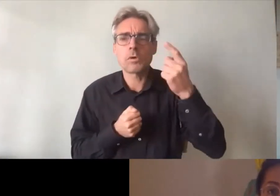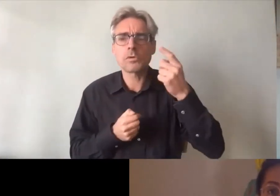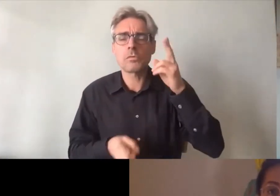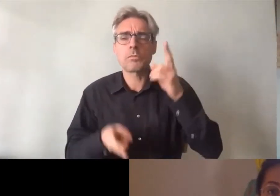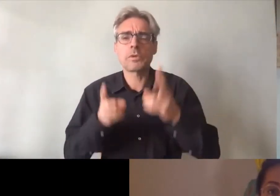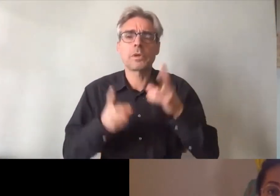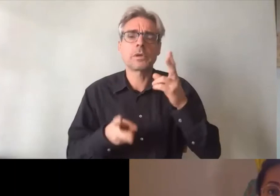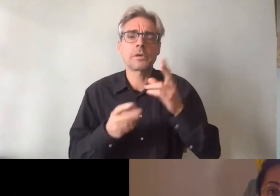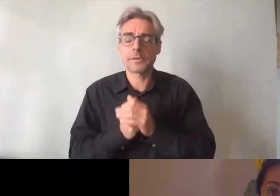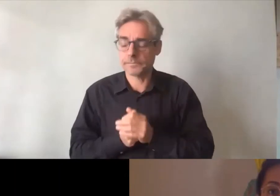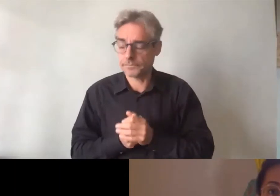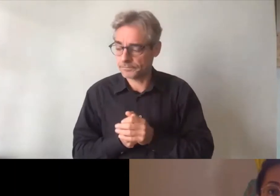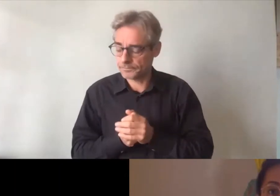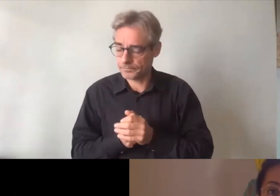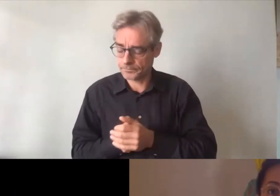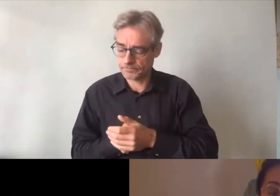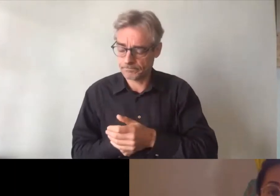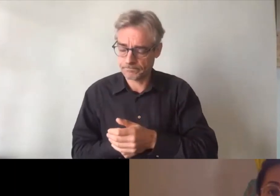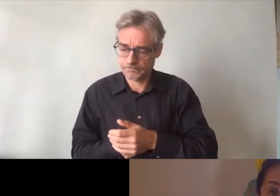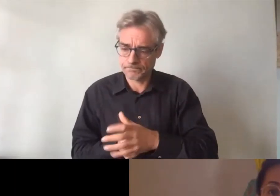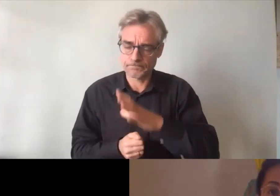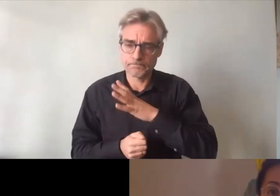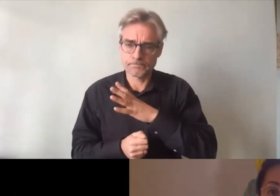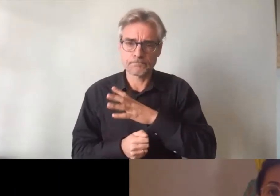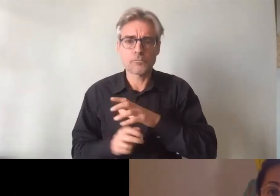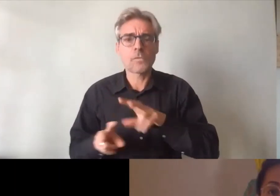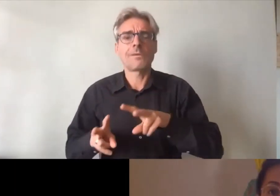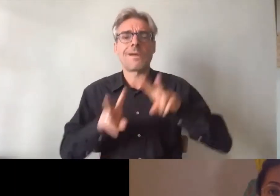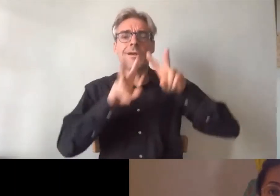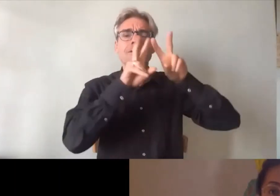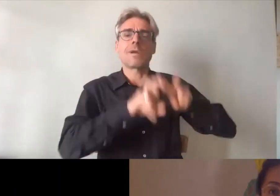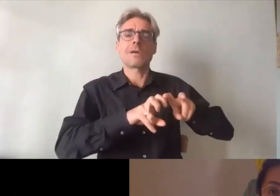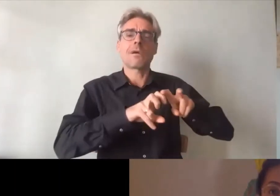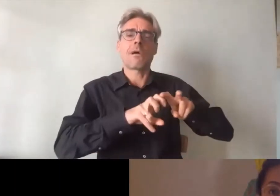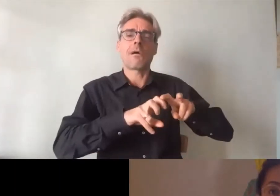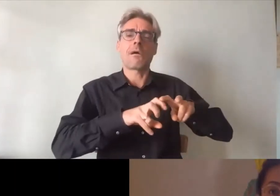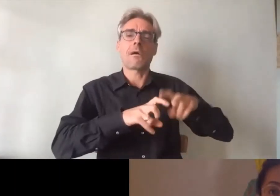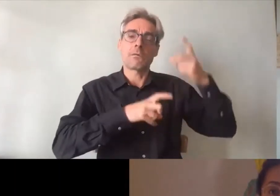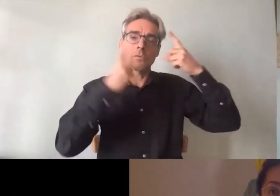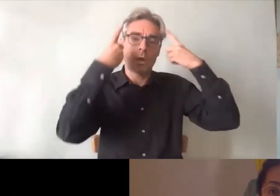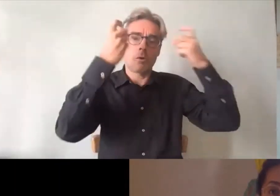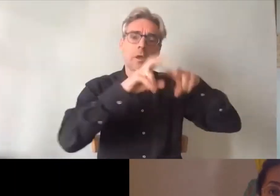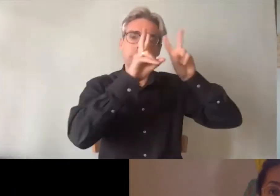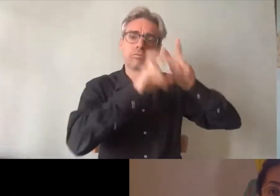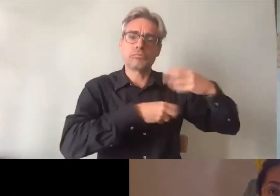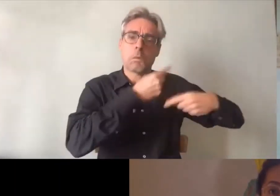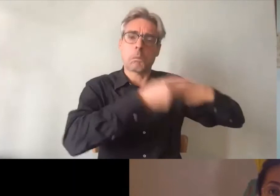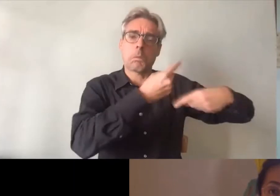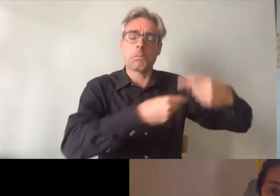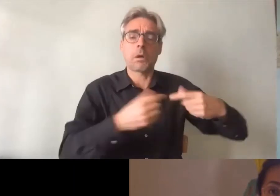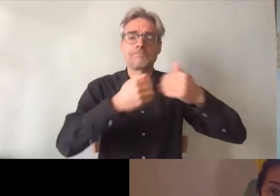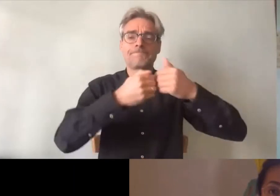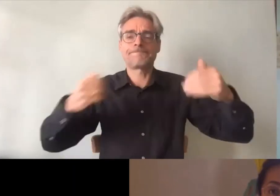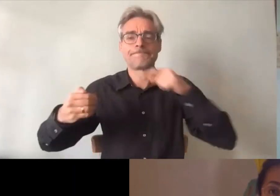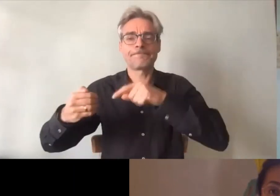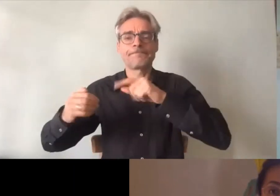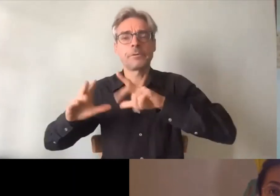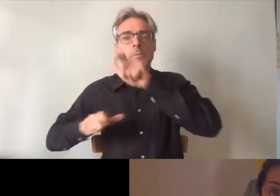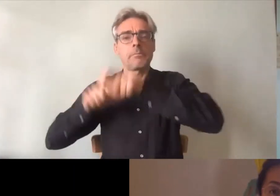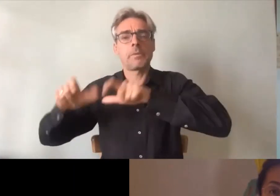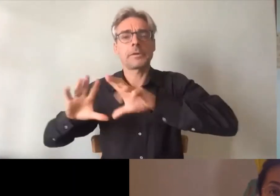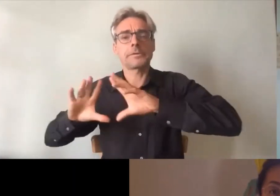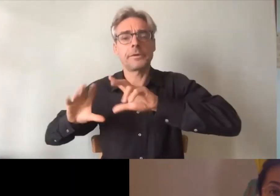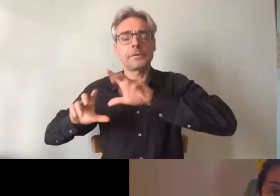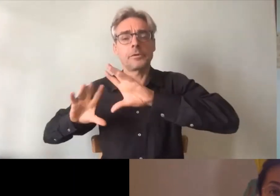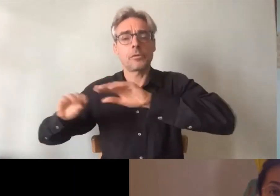les chercheurs d'un côté qui mènent leurs travaux et de l'autre côté des acteurs de terrain